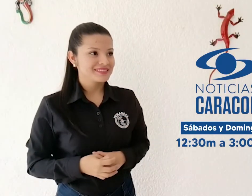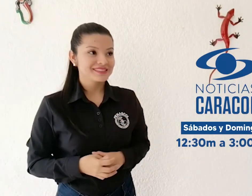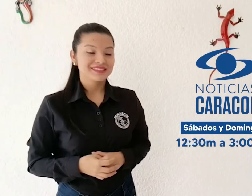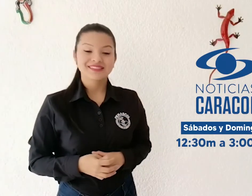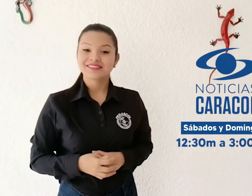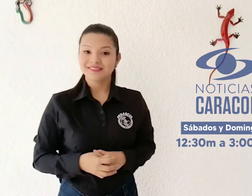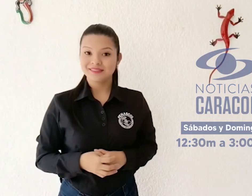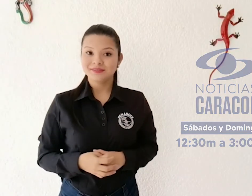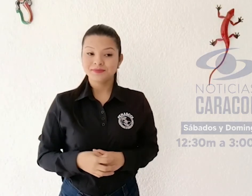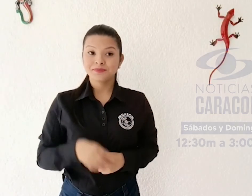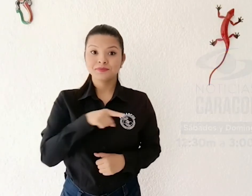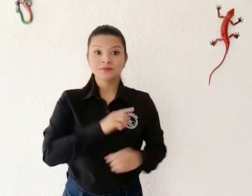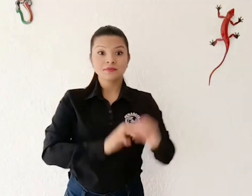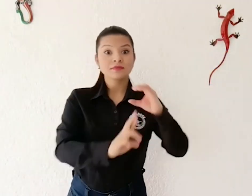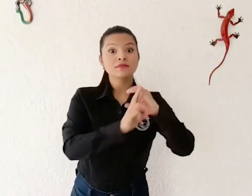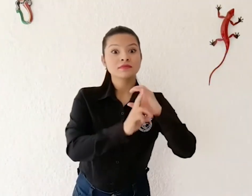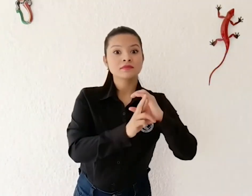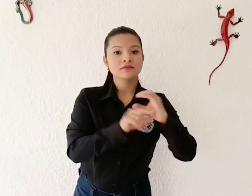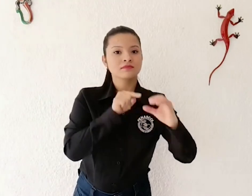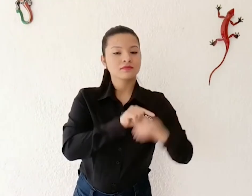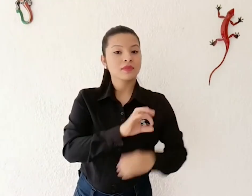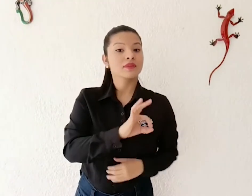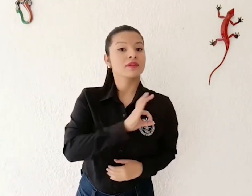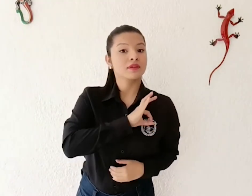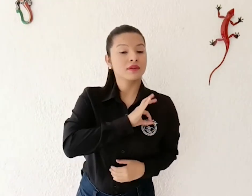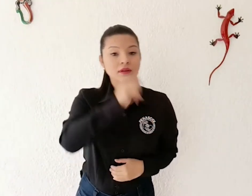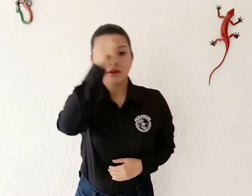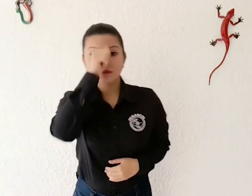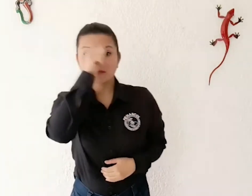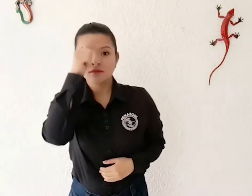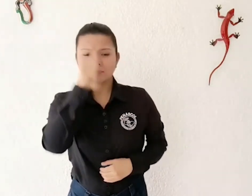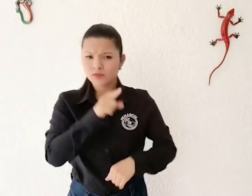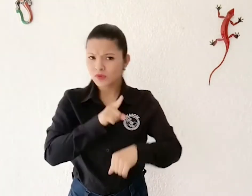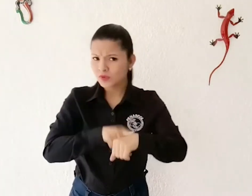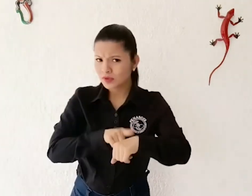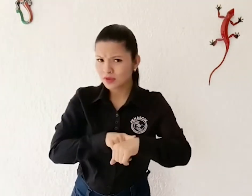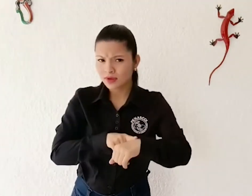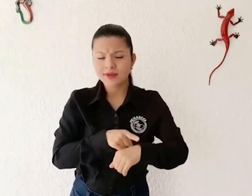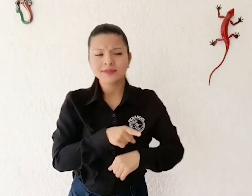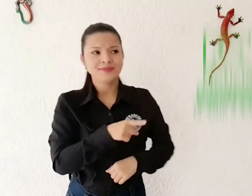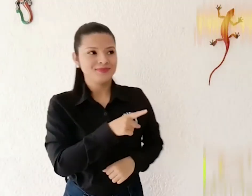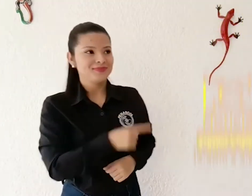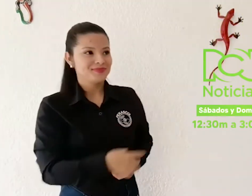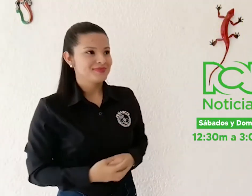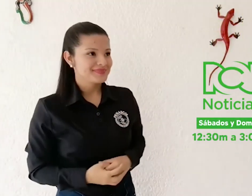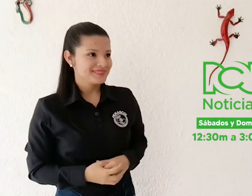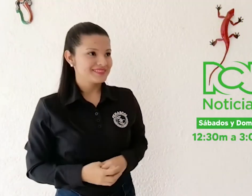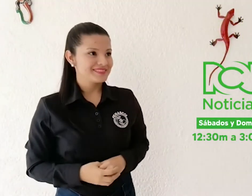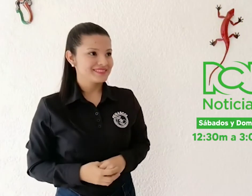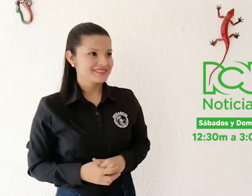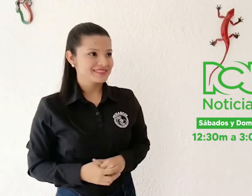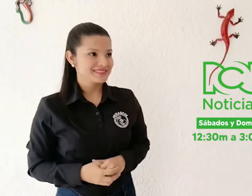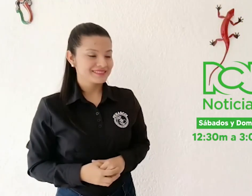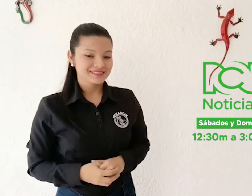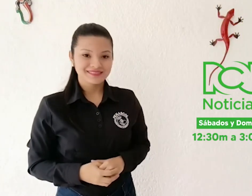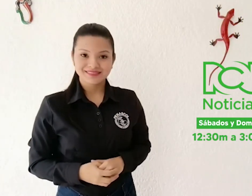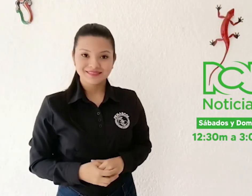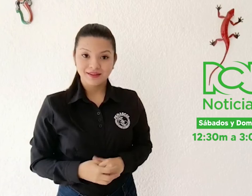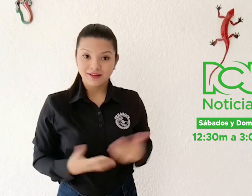3 de la tarde Y para RCN, fines de semana Desde las 12 y 30 del día a las 3 de la tarde